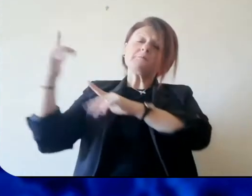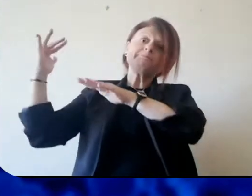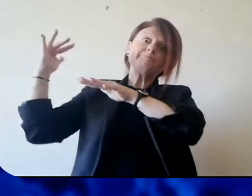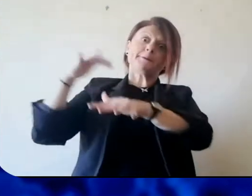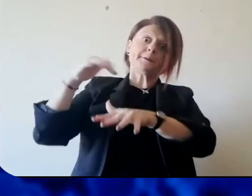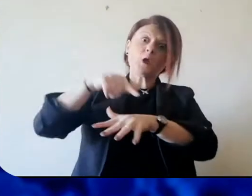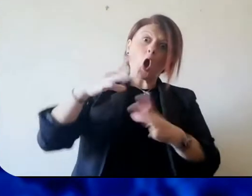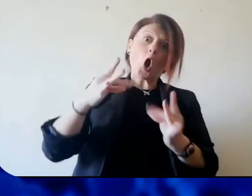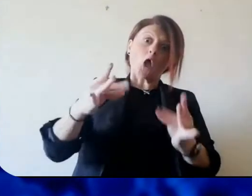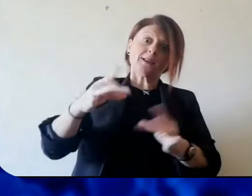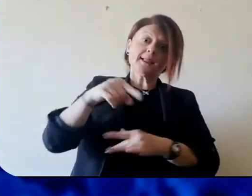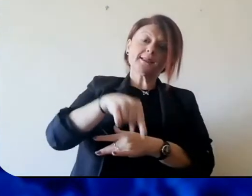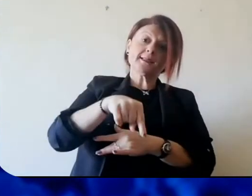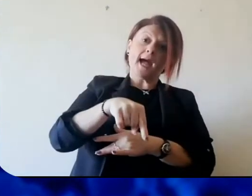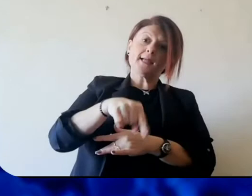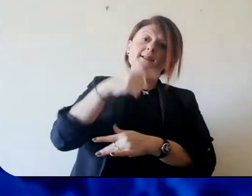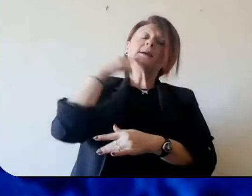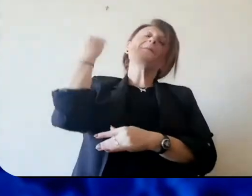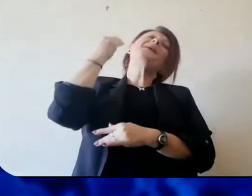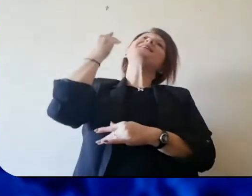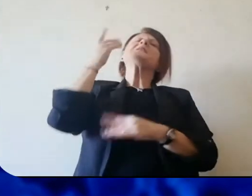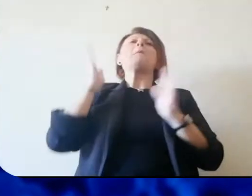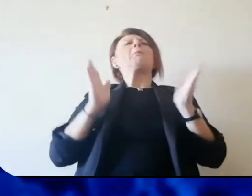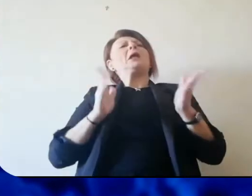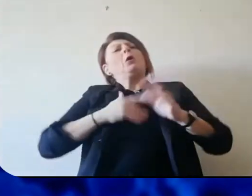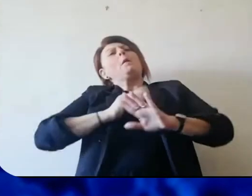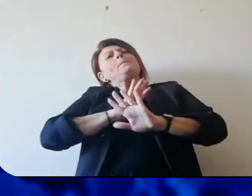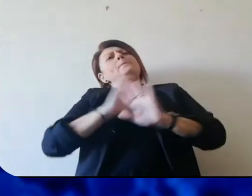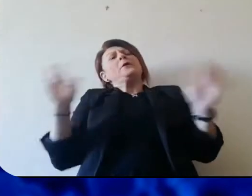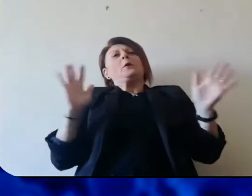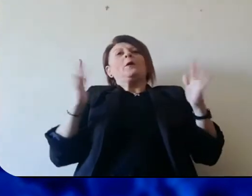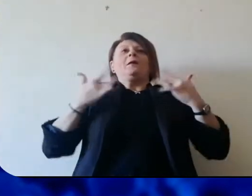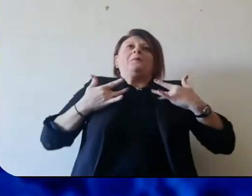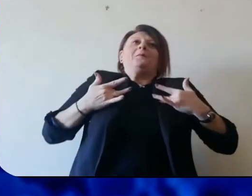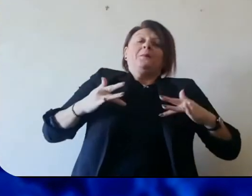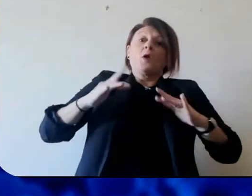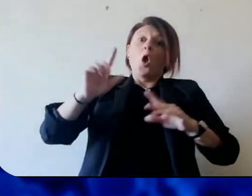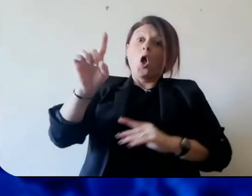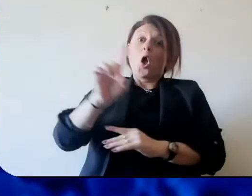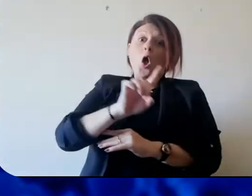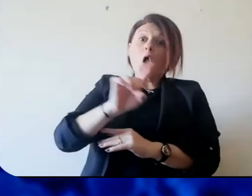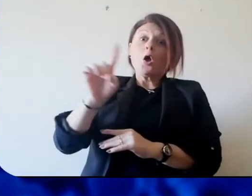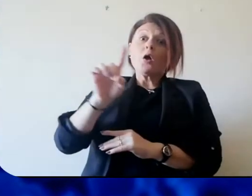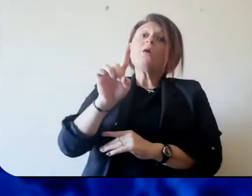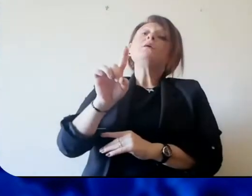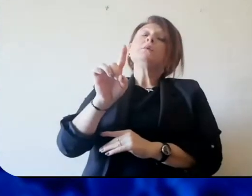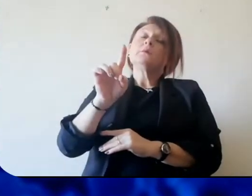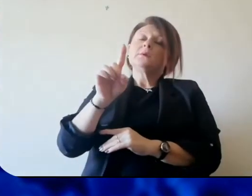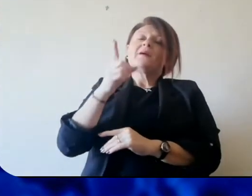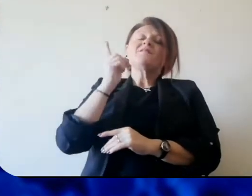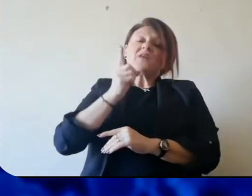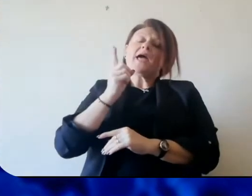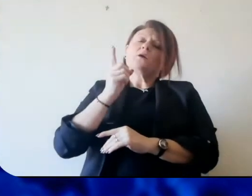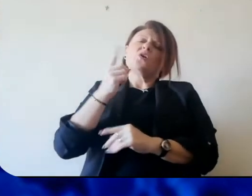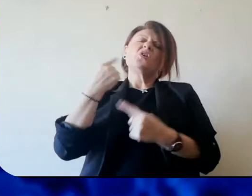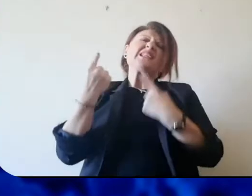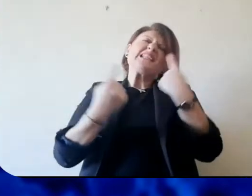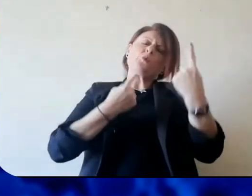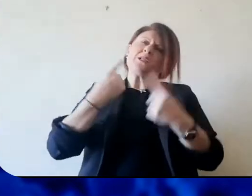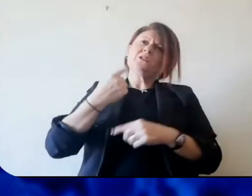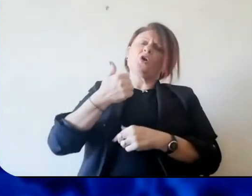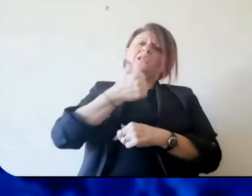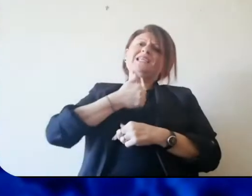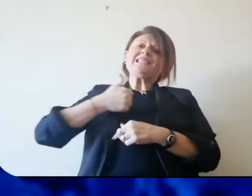contagio potrebbe ancora arrivare. Non è detto che il pericolo sia scampato. È chiaro che noi